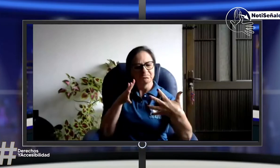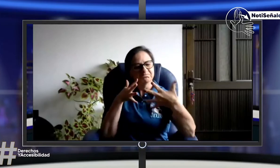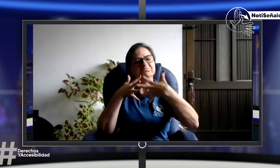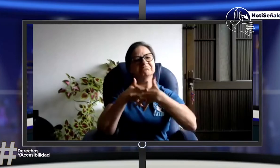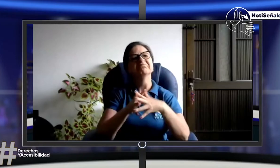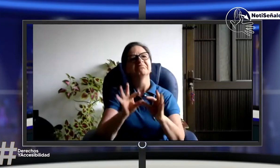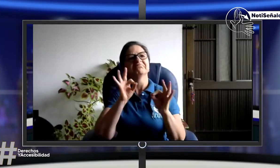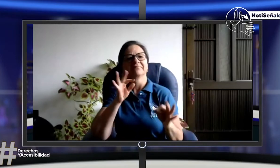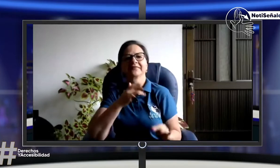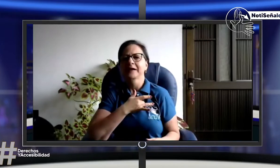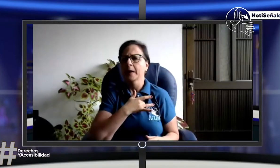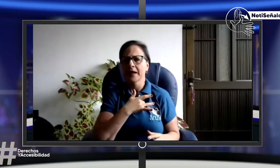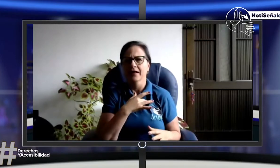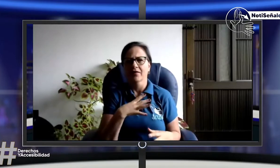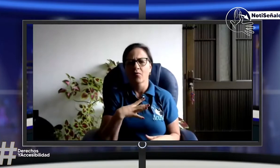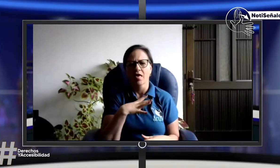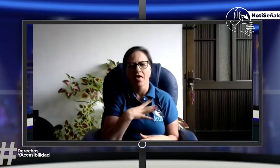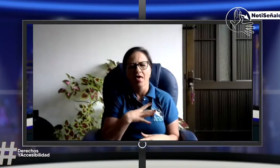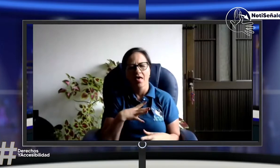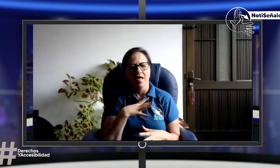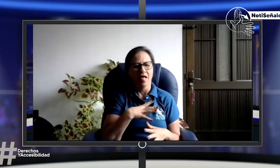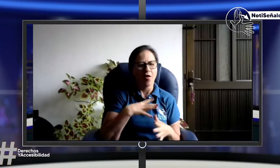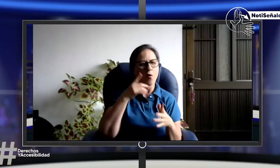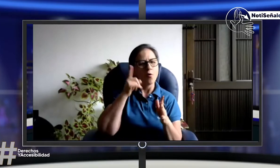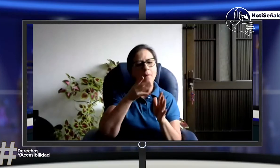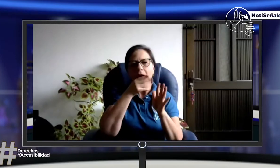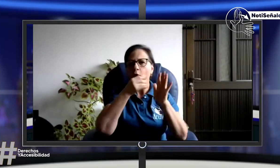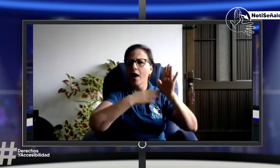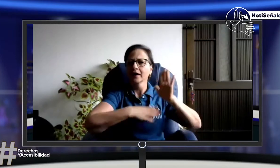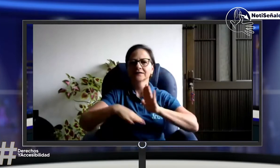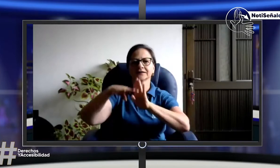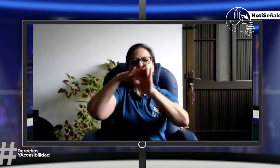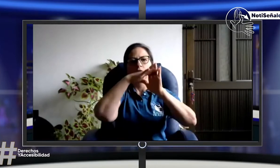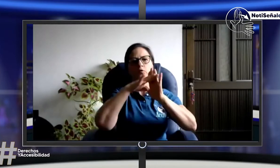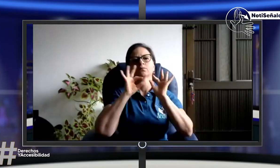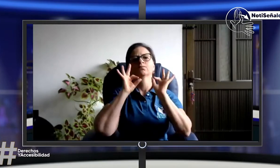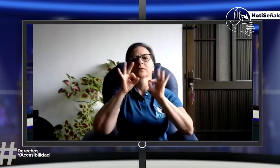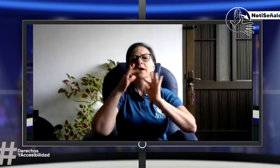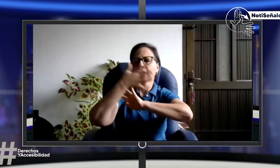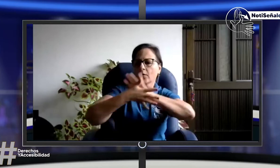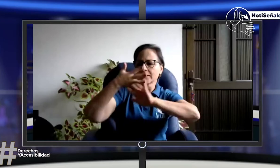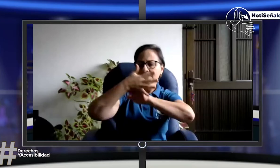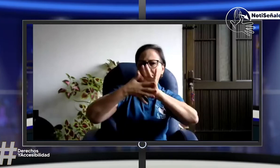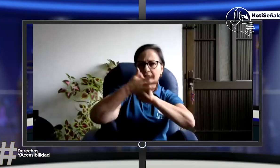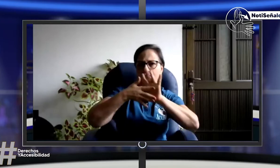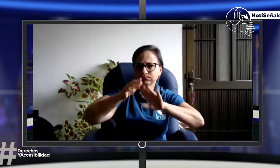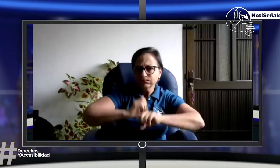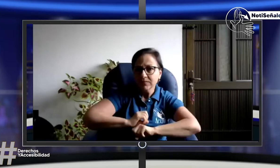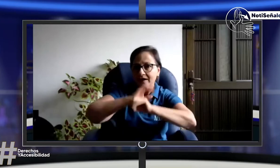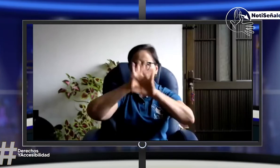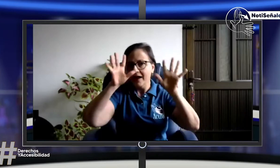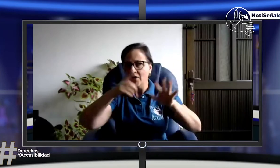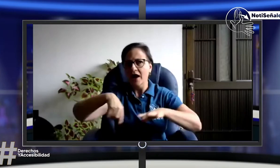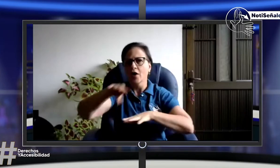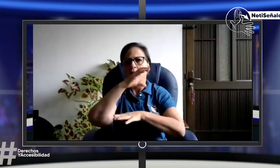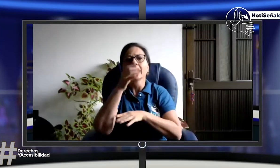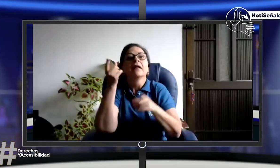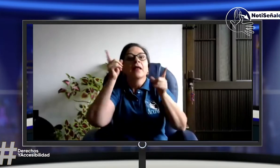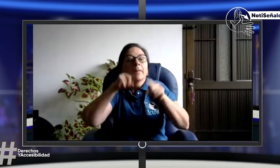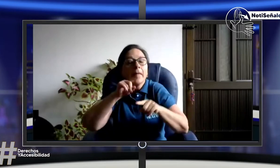en el último grado del bachillerato, pero veo que muchos estudiantes tienen como una inconformidad al respecto porque